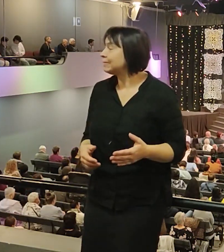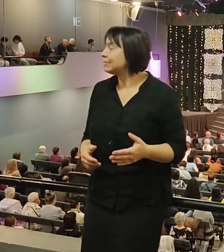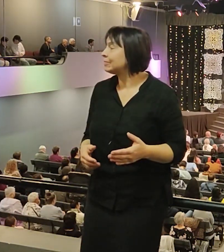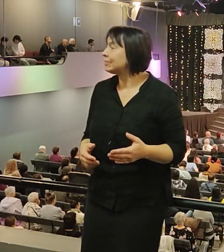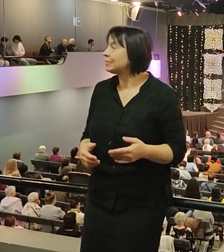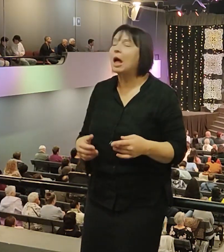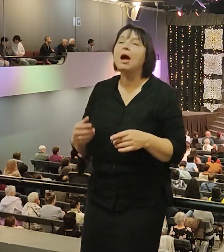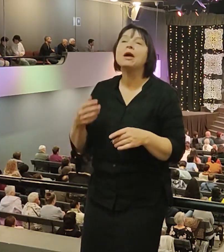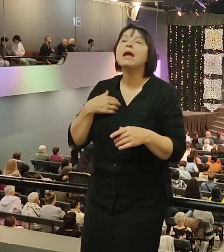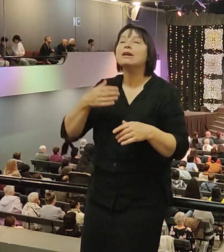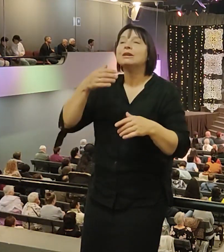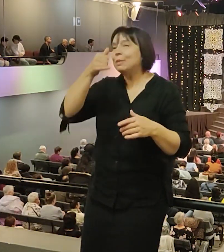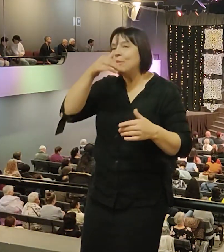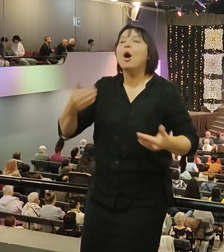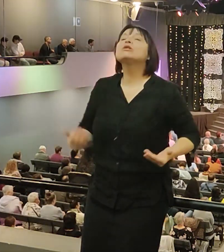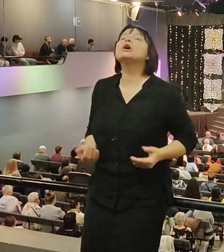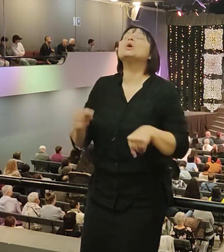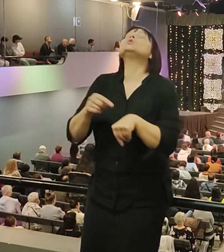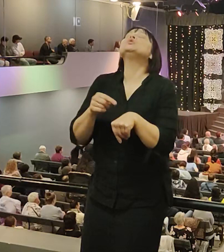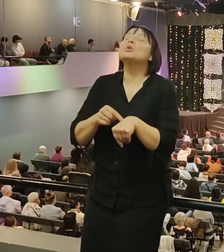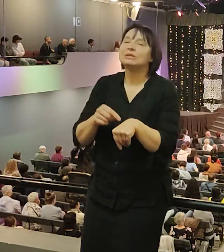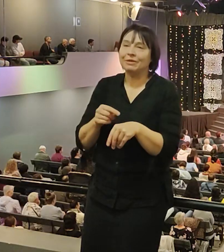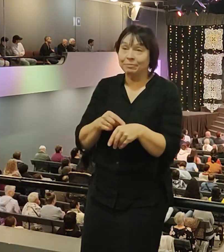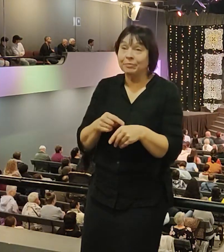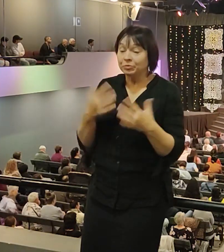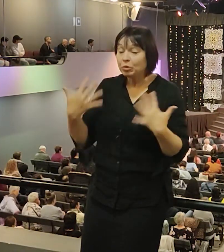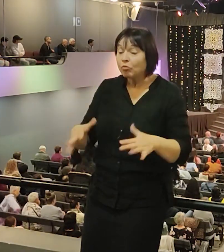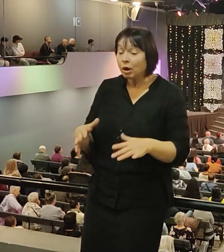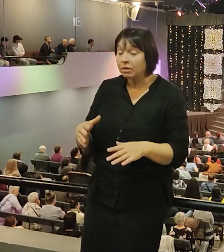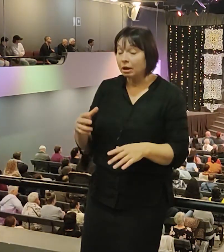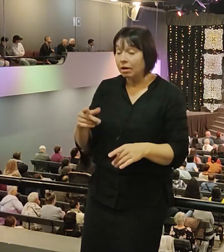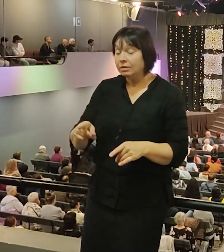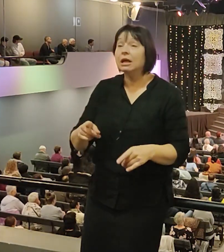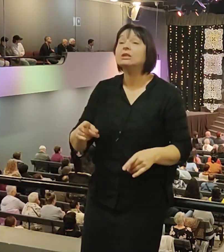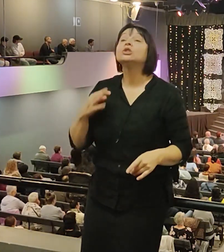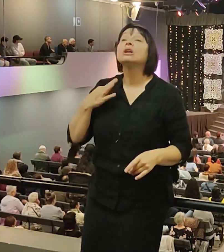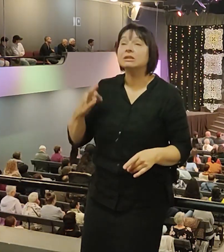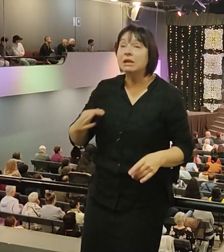приходит и уходит. Потом наш мальчик подрос, оставил путь, для нас было большим.